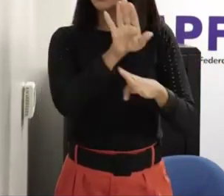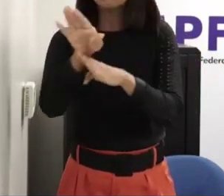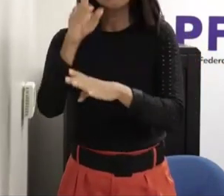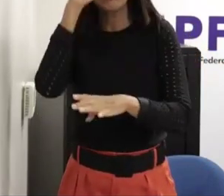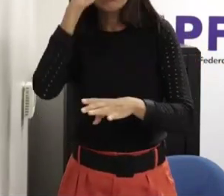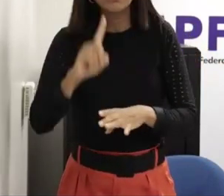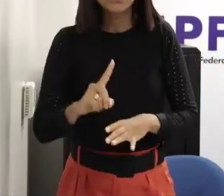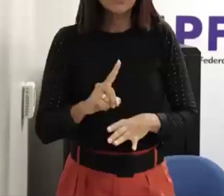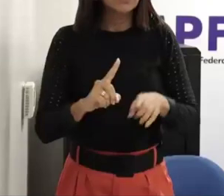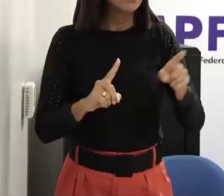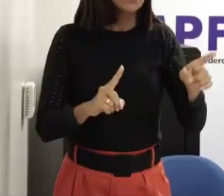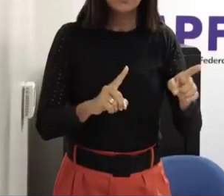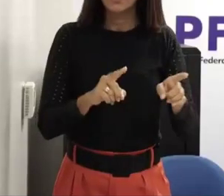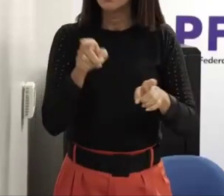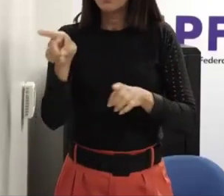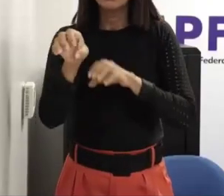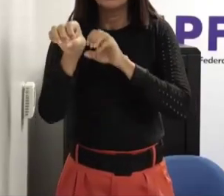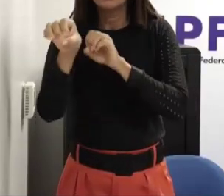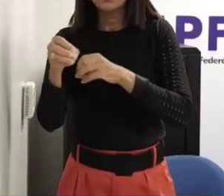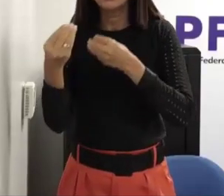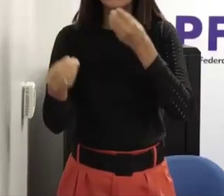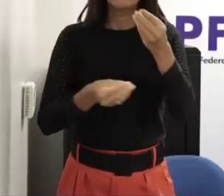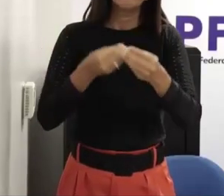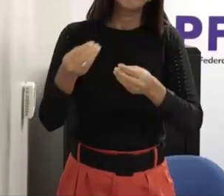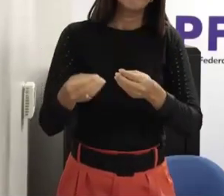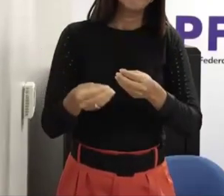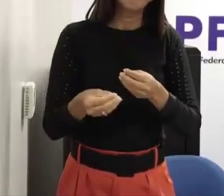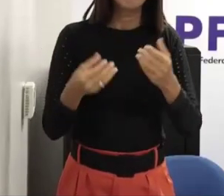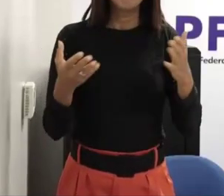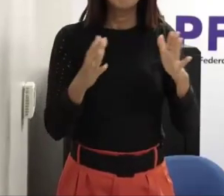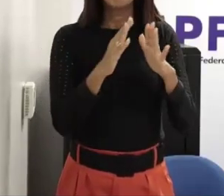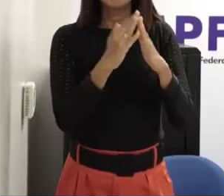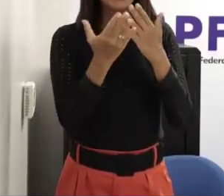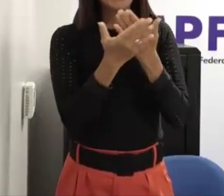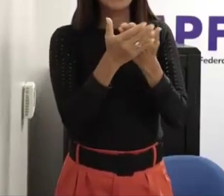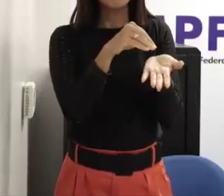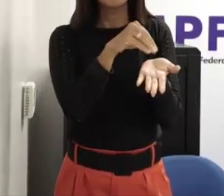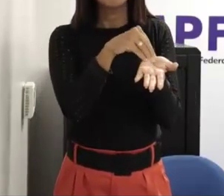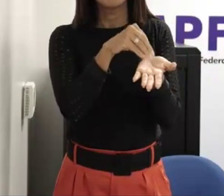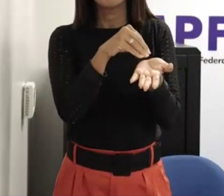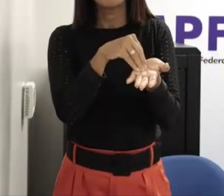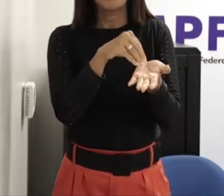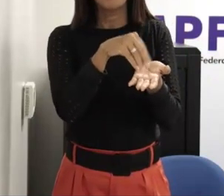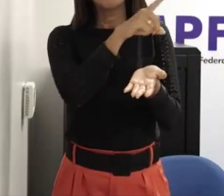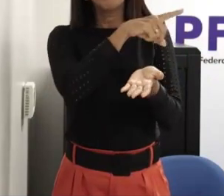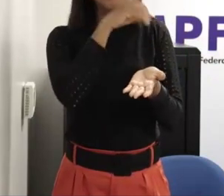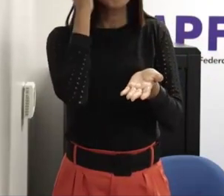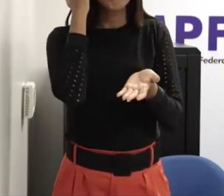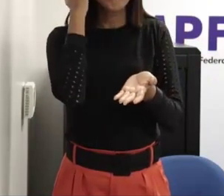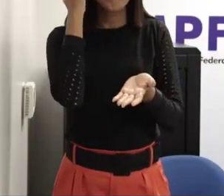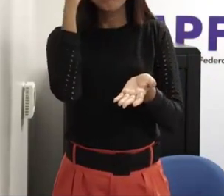isso ou às vezes até sabe o caminho mas a instituição as instituições podem estar com algumas